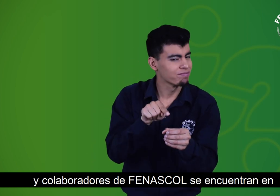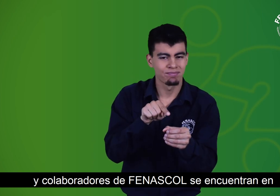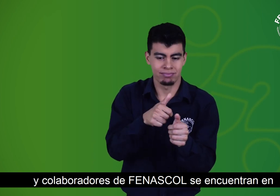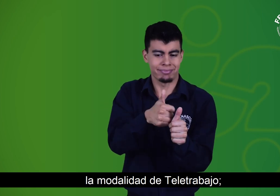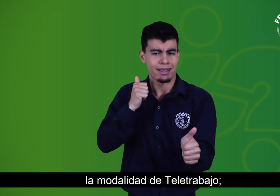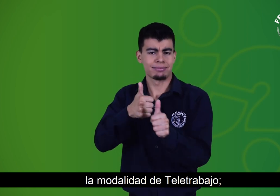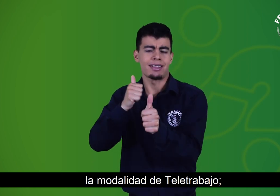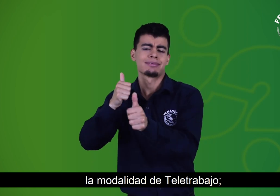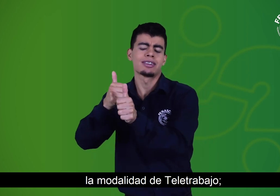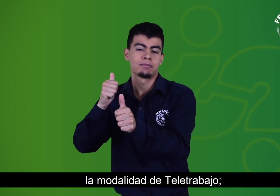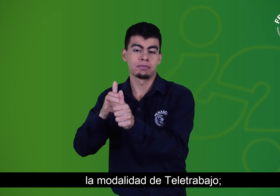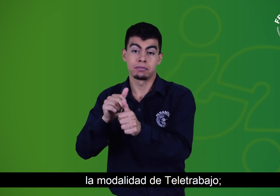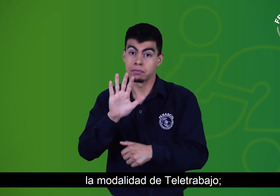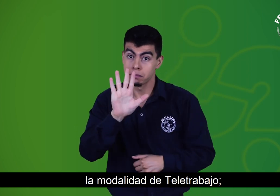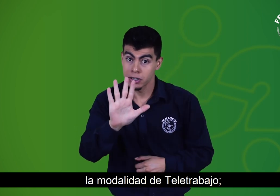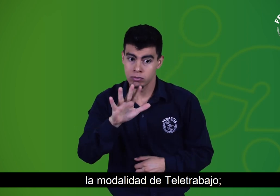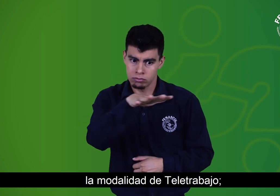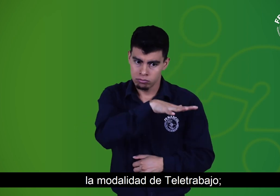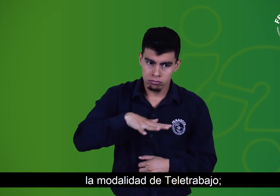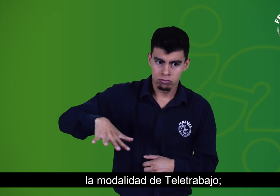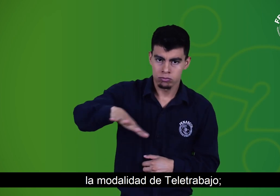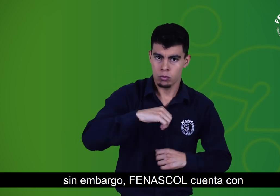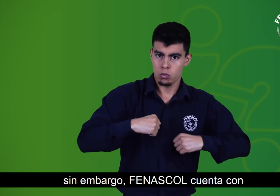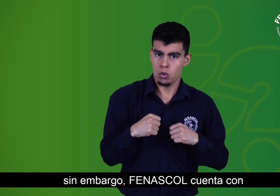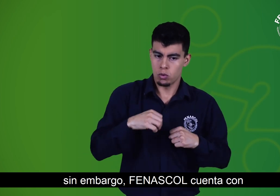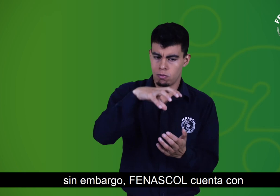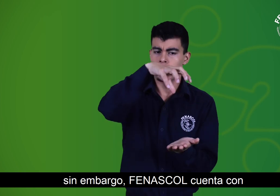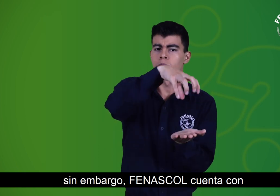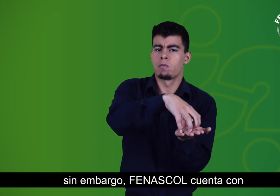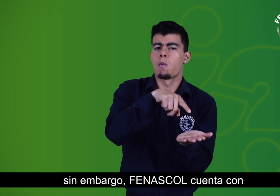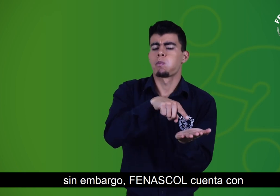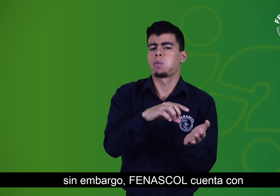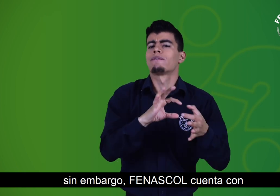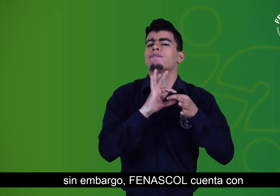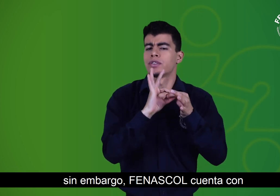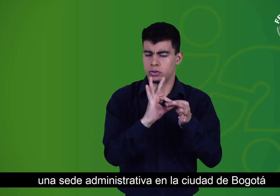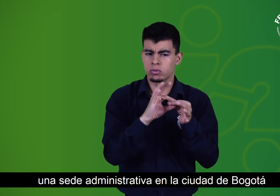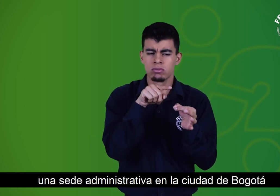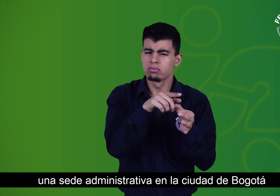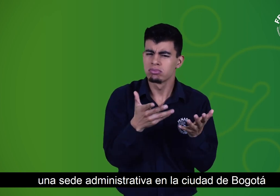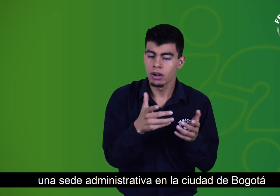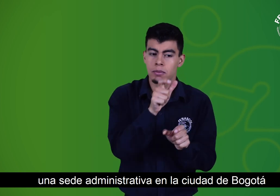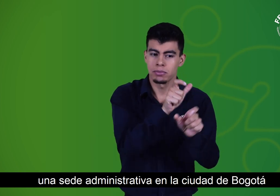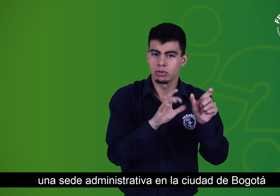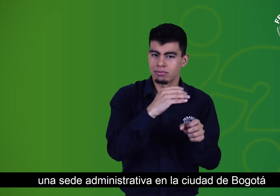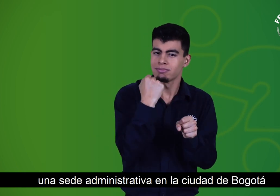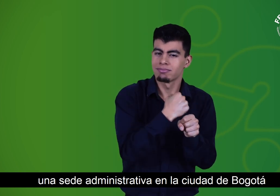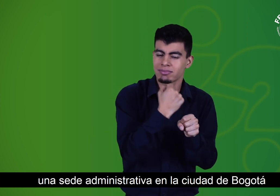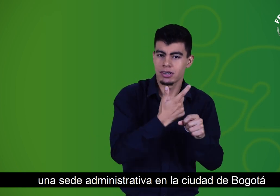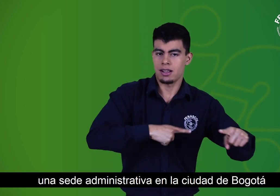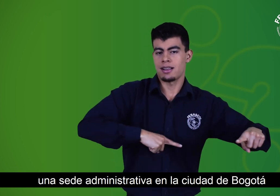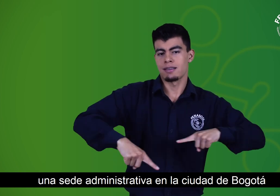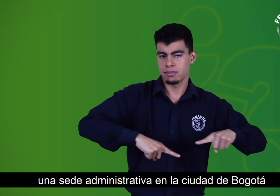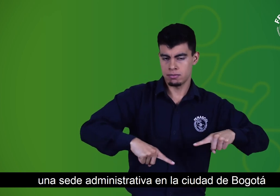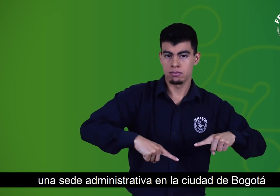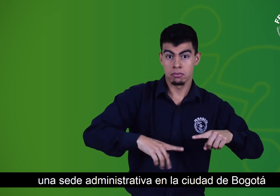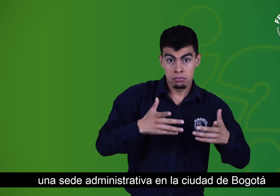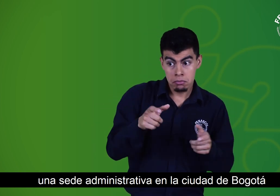encuentran en la modalidad de teletrabajo. Sin embargo, FENASCOL cuenta con una sede administrativa en la ciudad de Bogotá